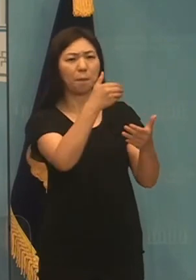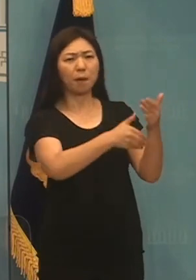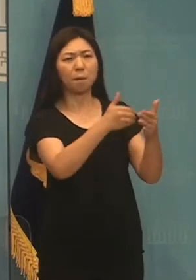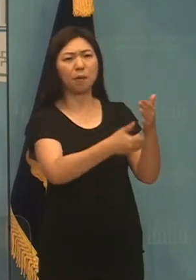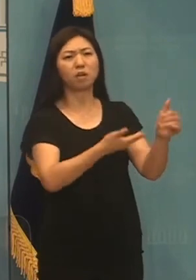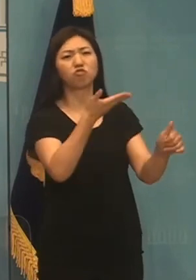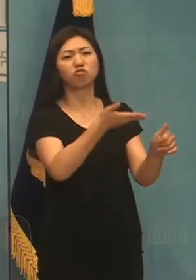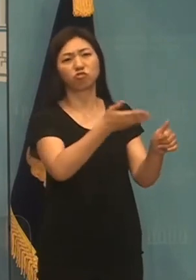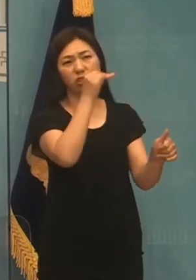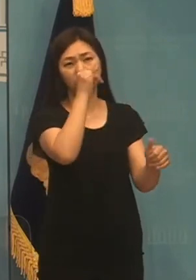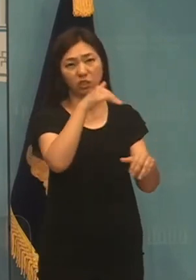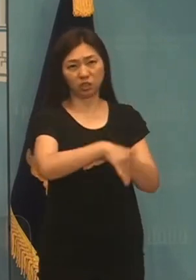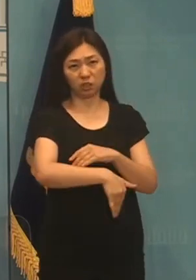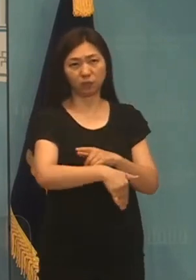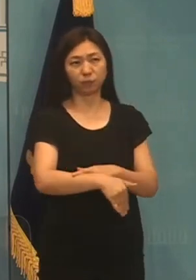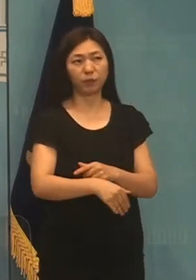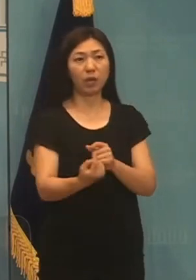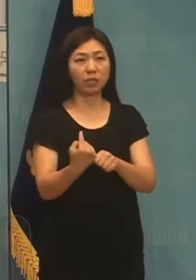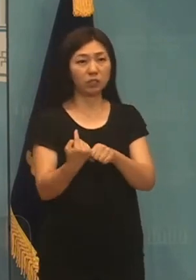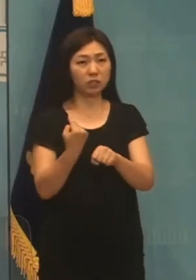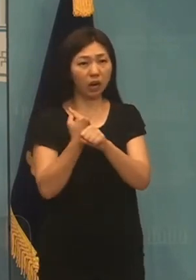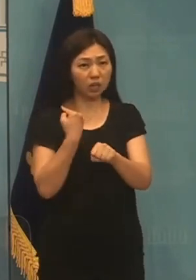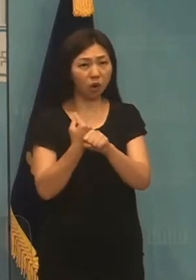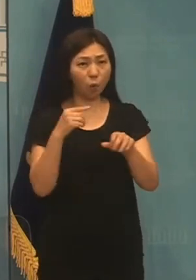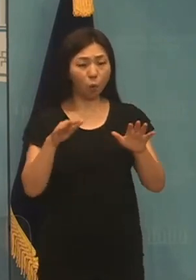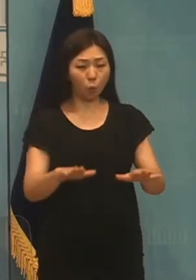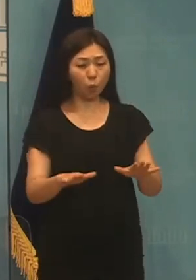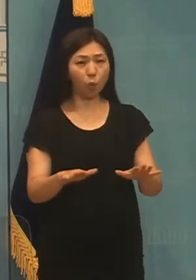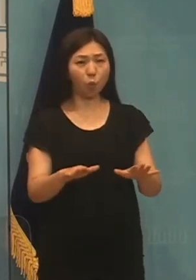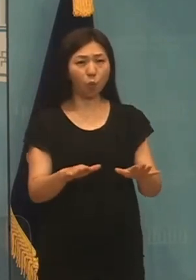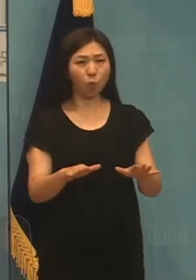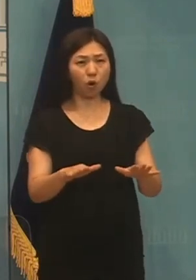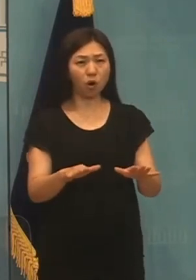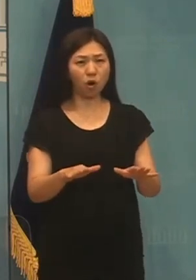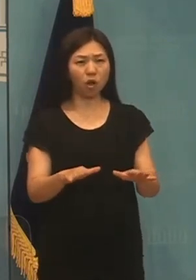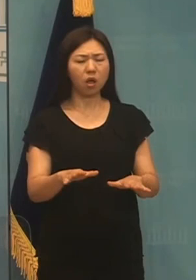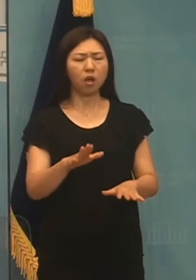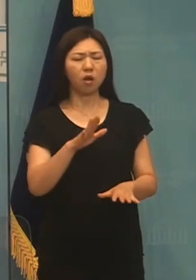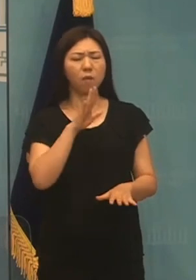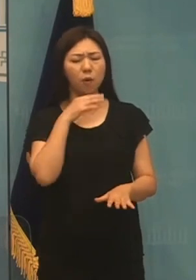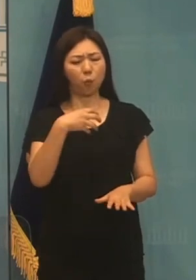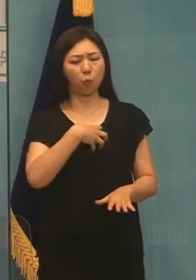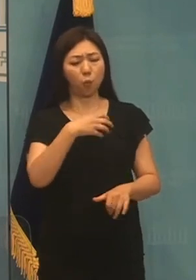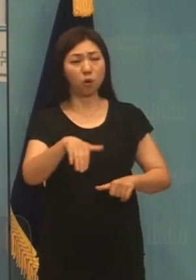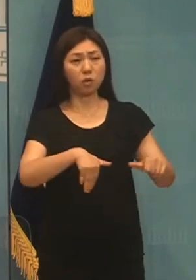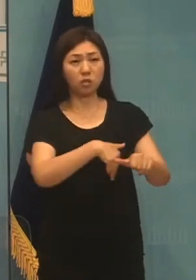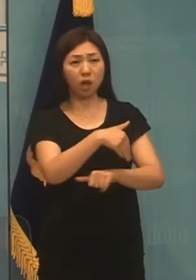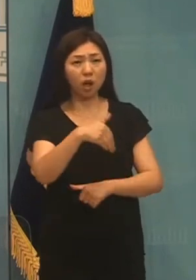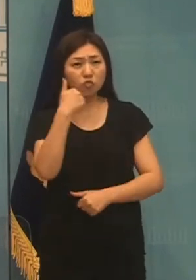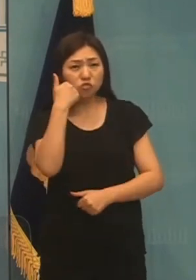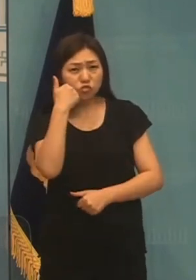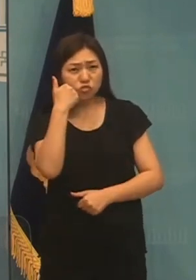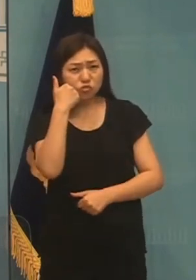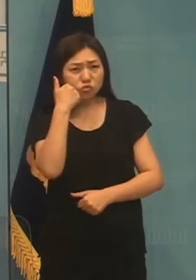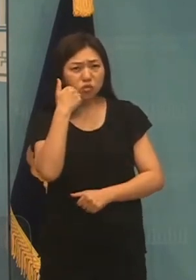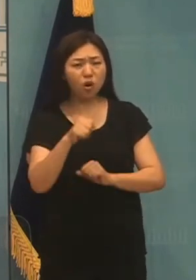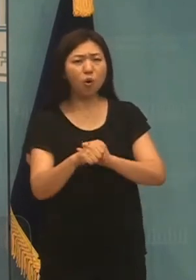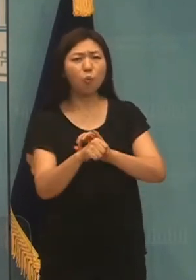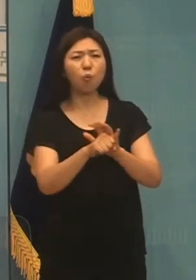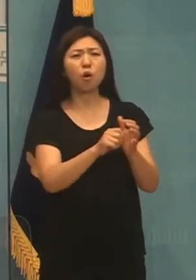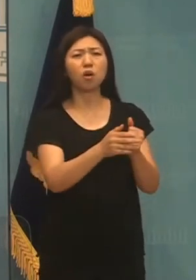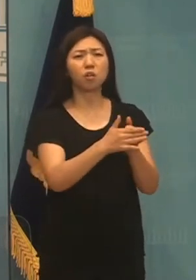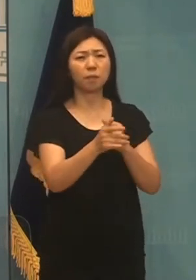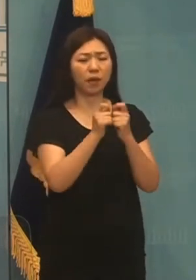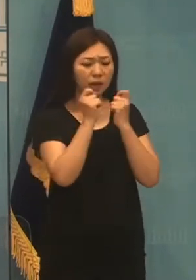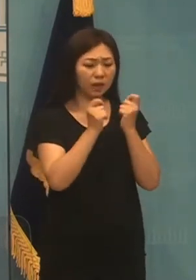작년과 올해 코로나19로 인해 위기로 내몬인 것은 자영업자와 소상공인들이었습니다.